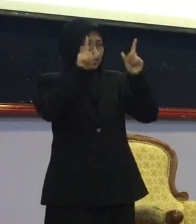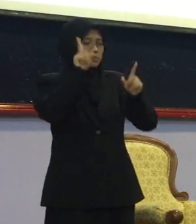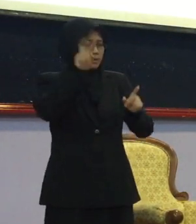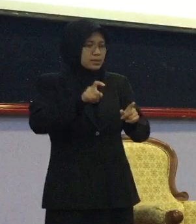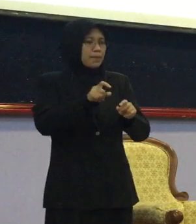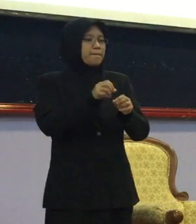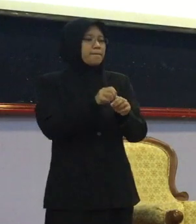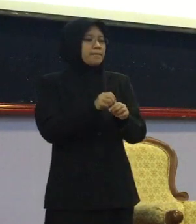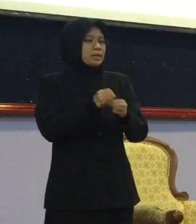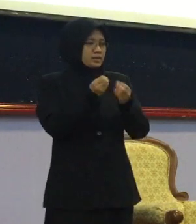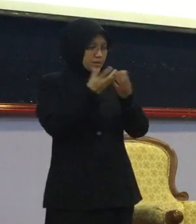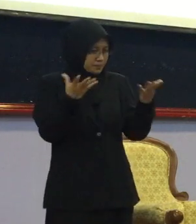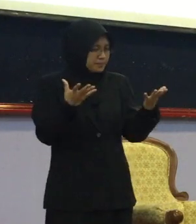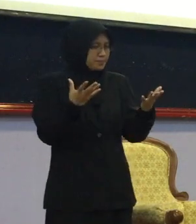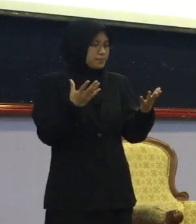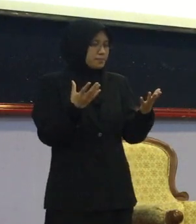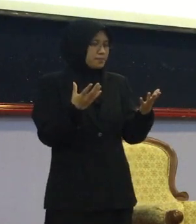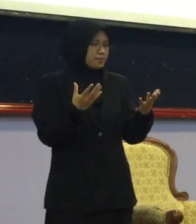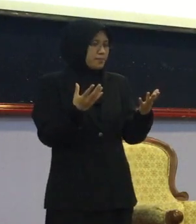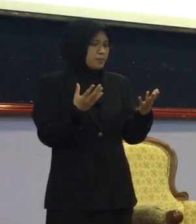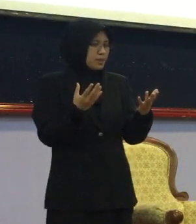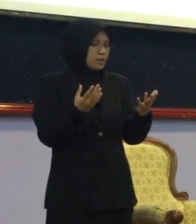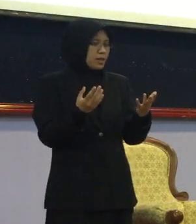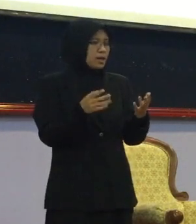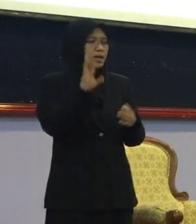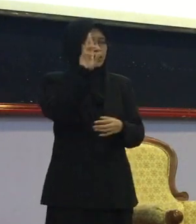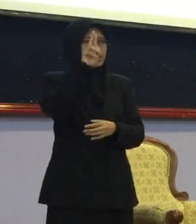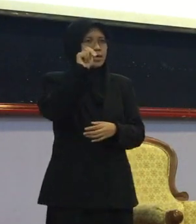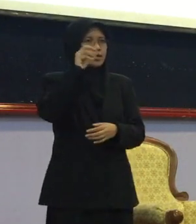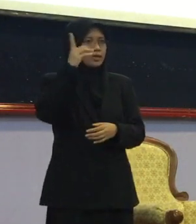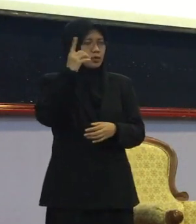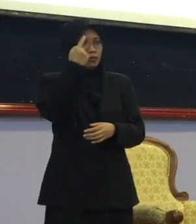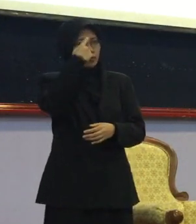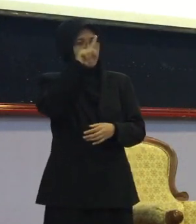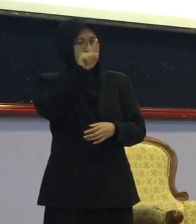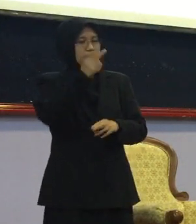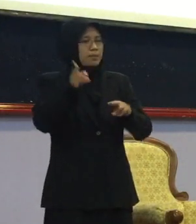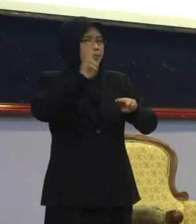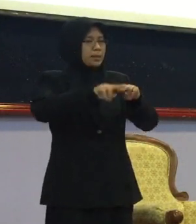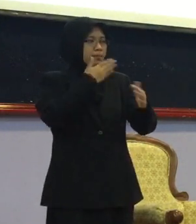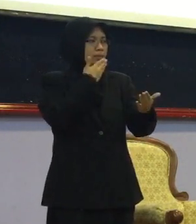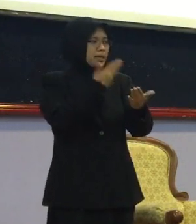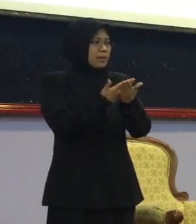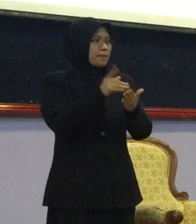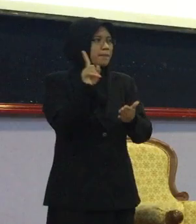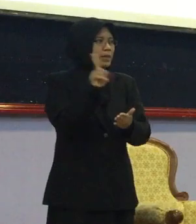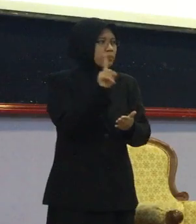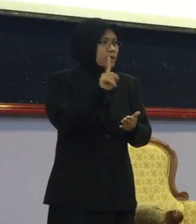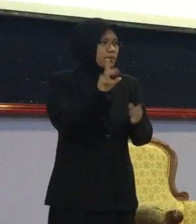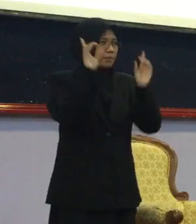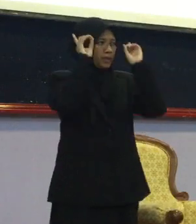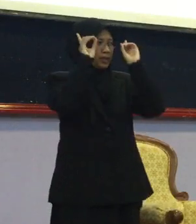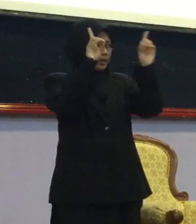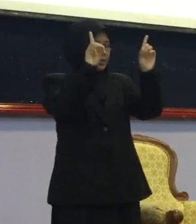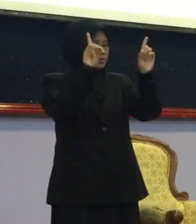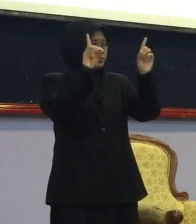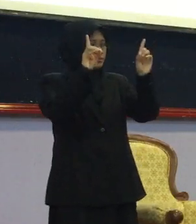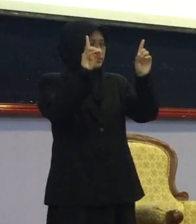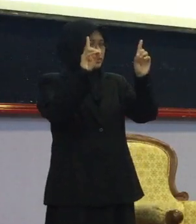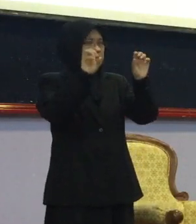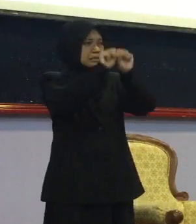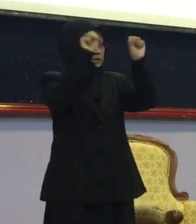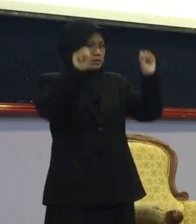Dan memang Diput antaranya kan Dan juga R&D ya Untuk pengambang baikkan Mana-mana Education punya Pendidikan